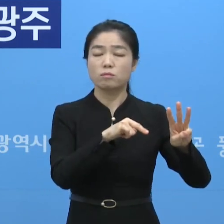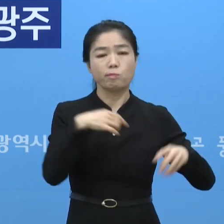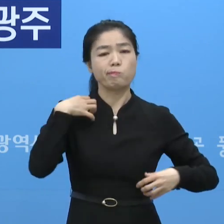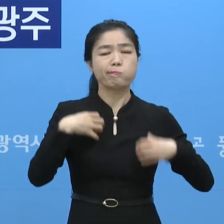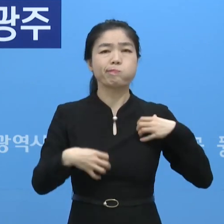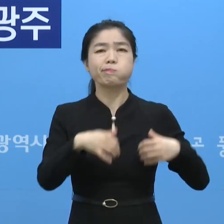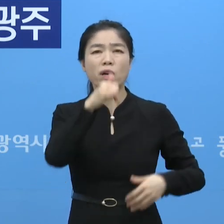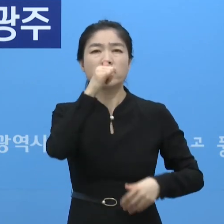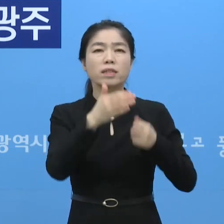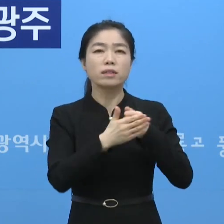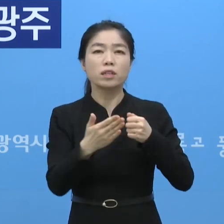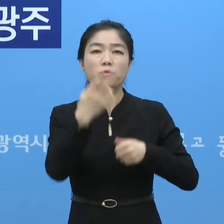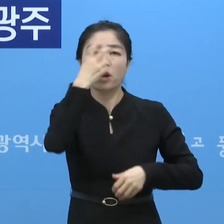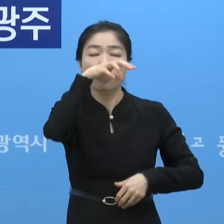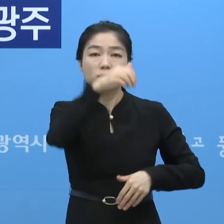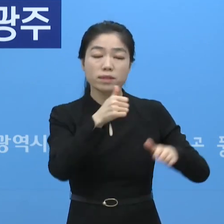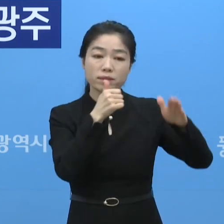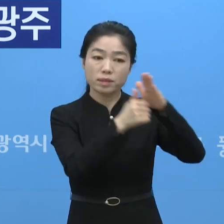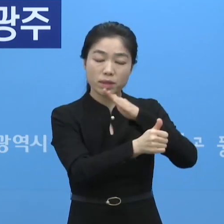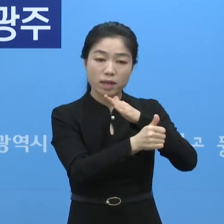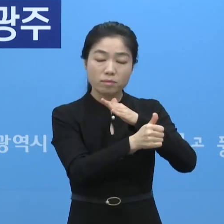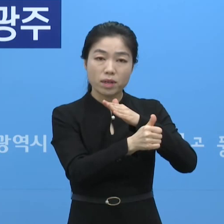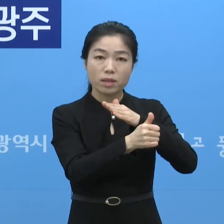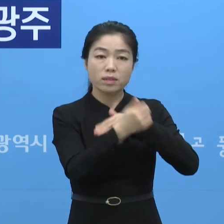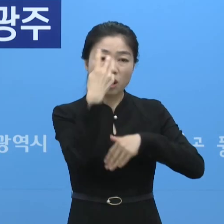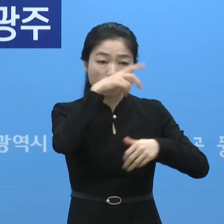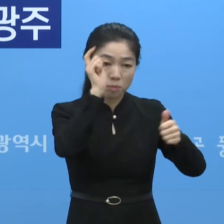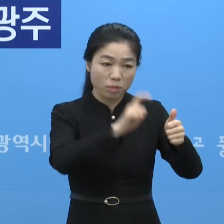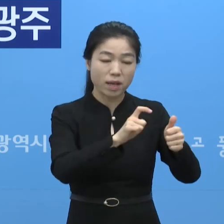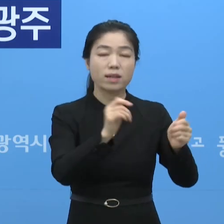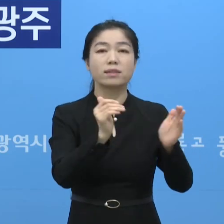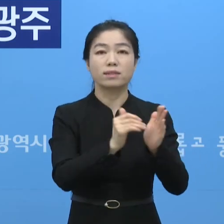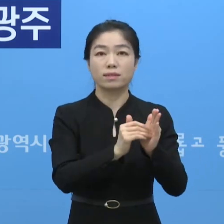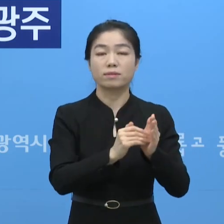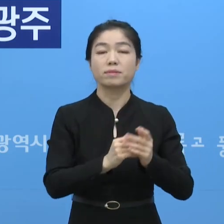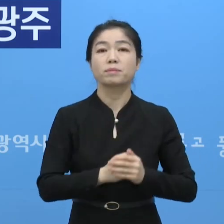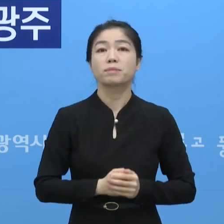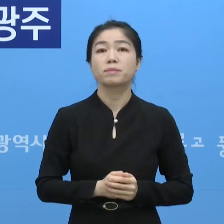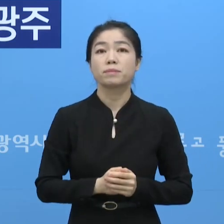증상이 있어서 선별검사소에 가서 확진된 사례가 되겠습니다.